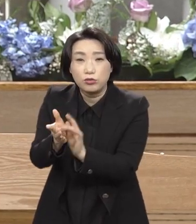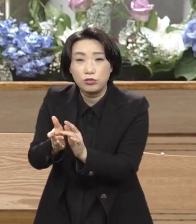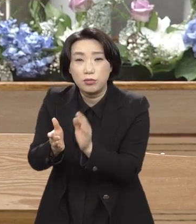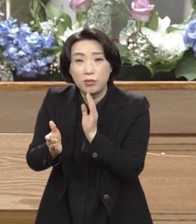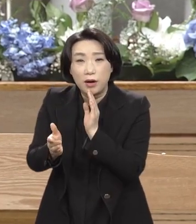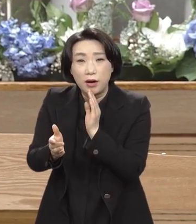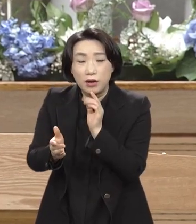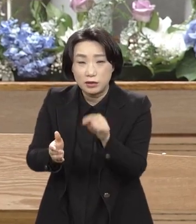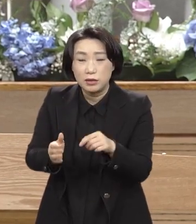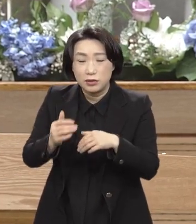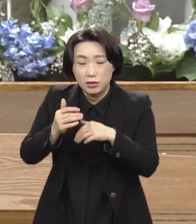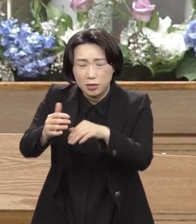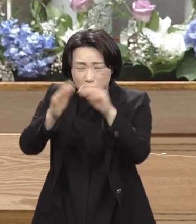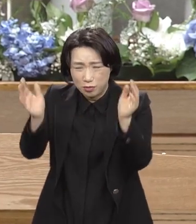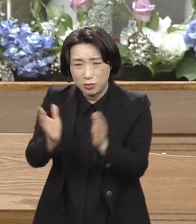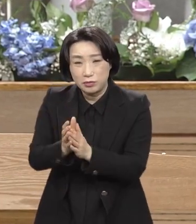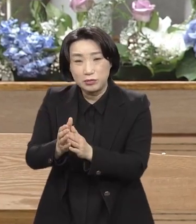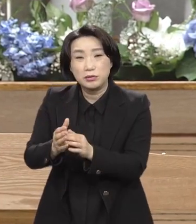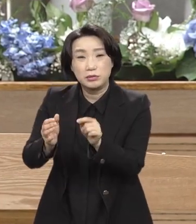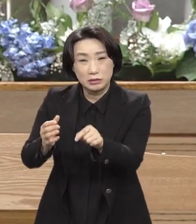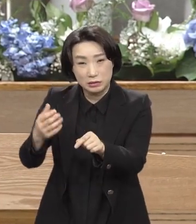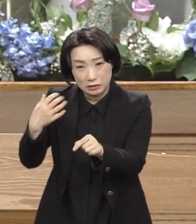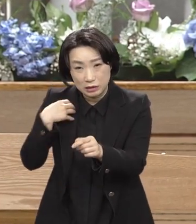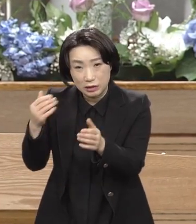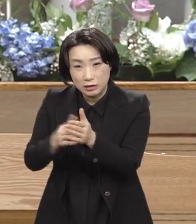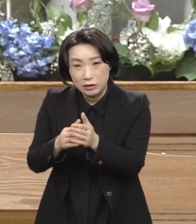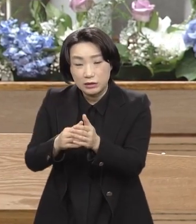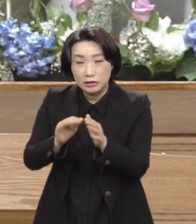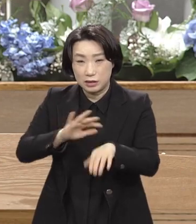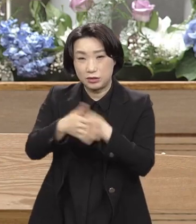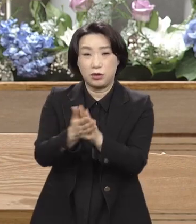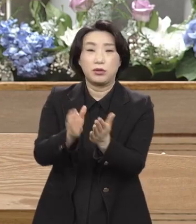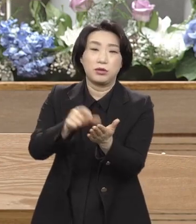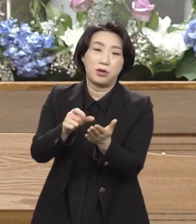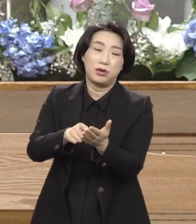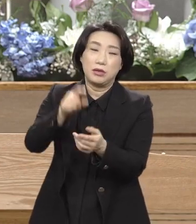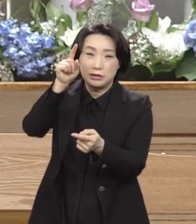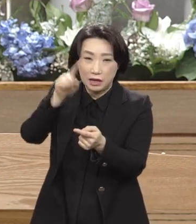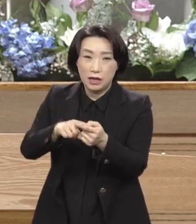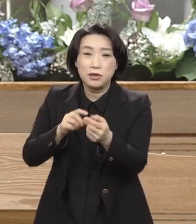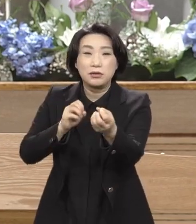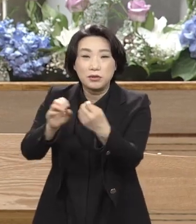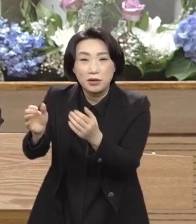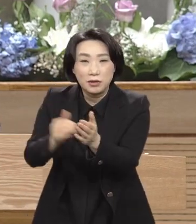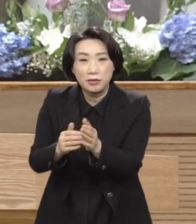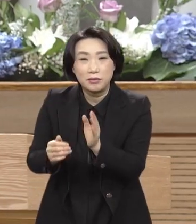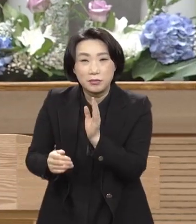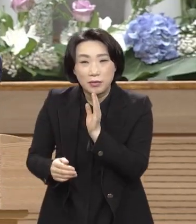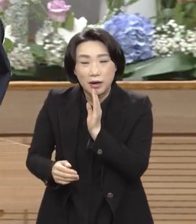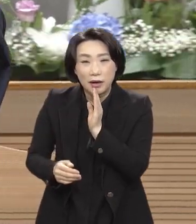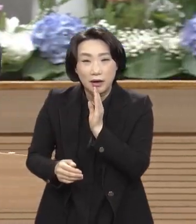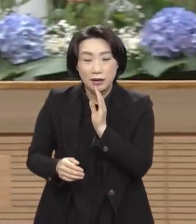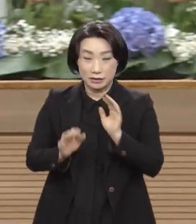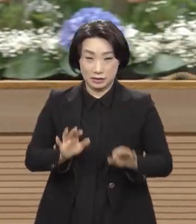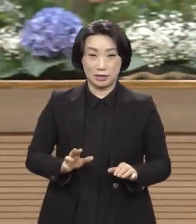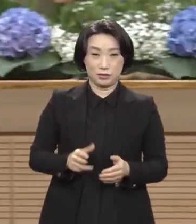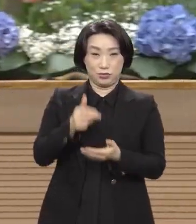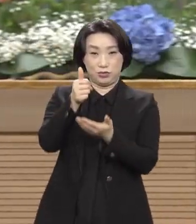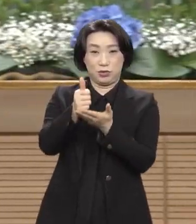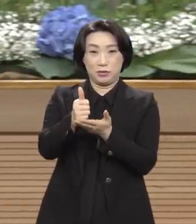그런 절차를 통해서 성경을 응하게 하시오. 그래서 주님이 개세만의